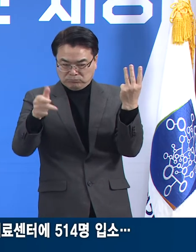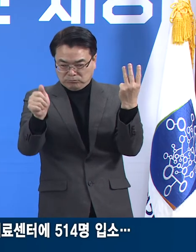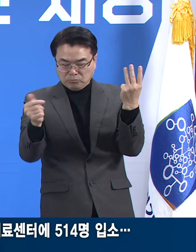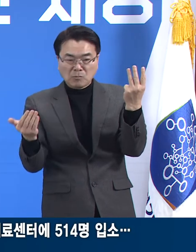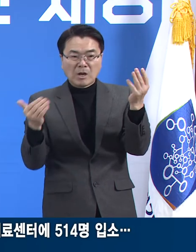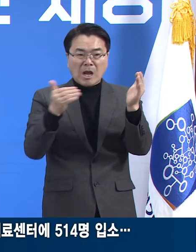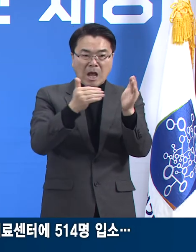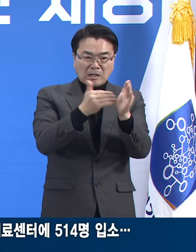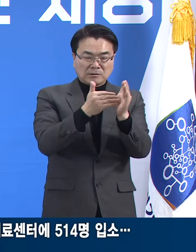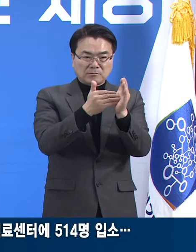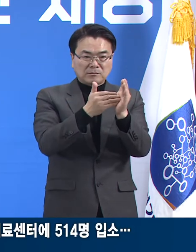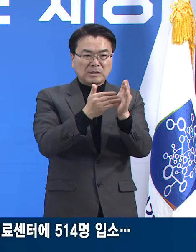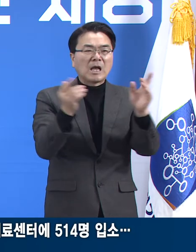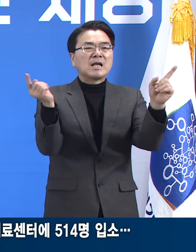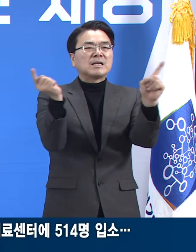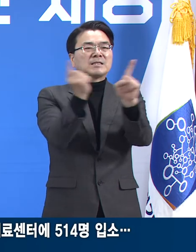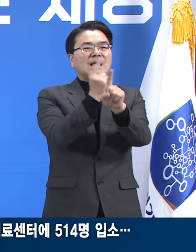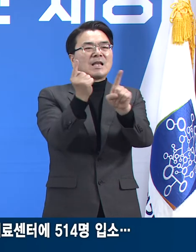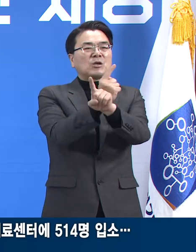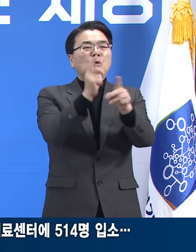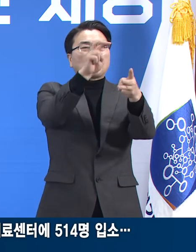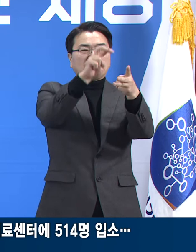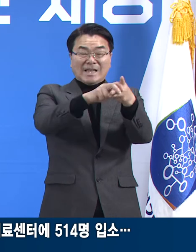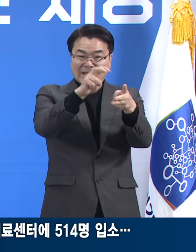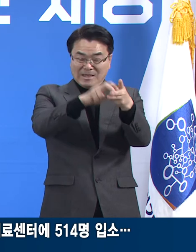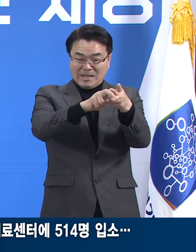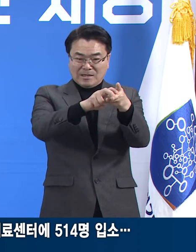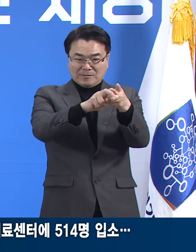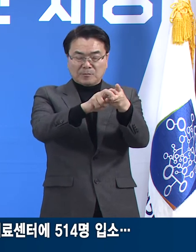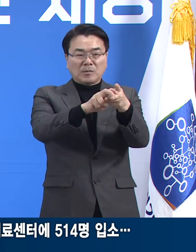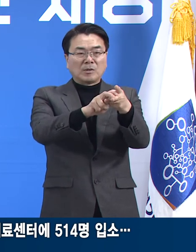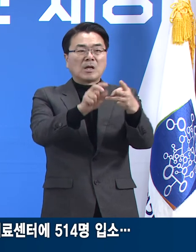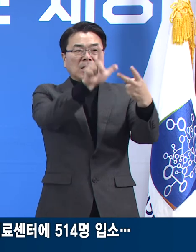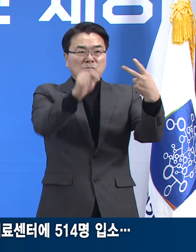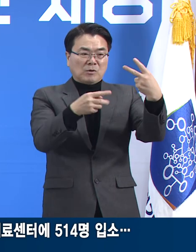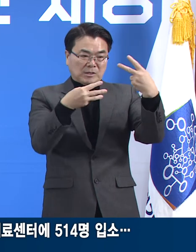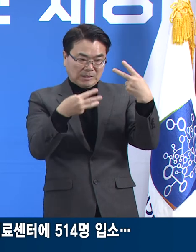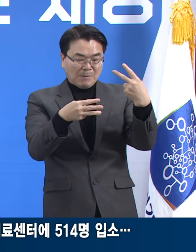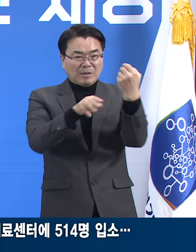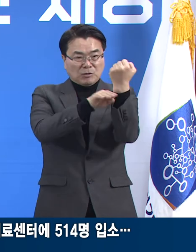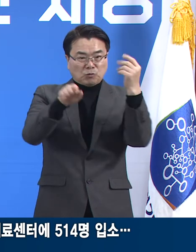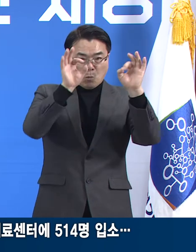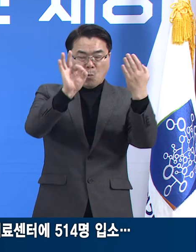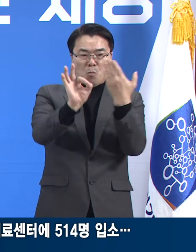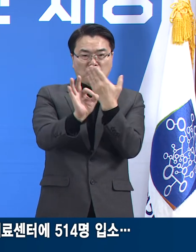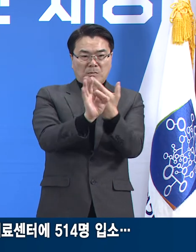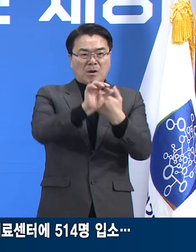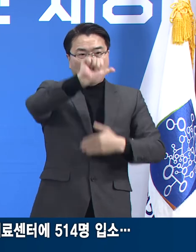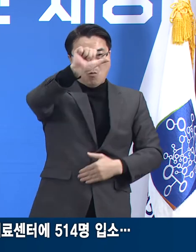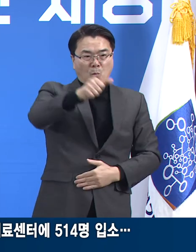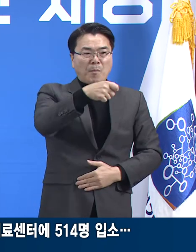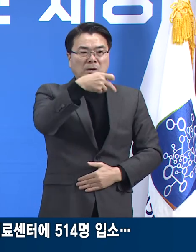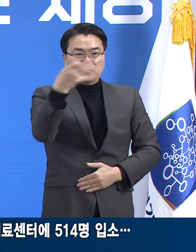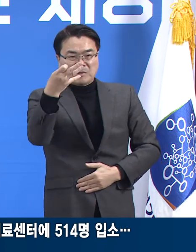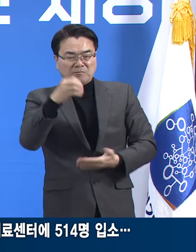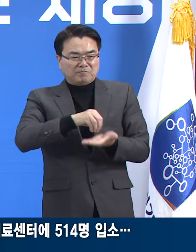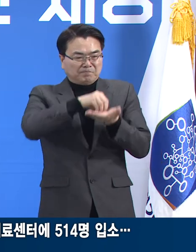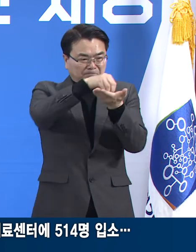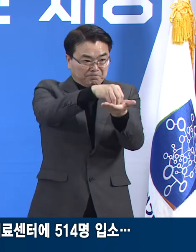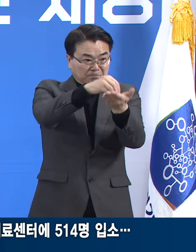7개 일반생활치료센터에는 2월 3일 18시 기준 514명 입소해